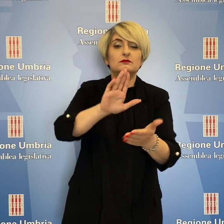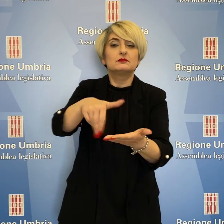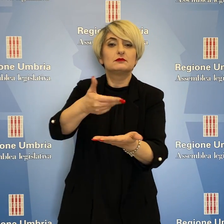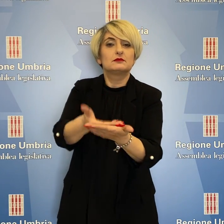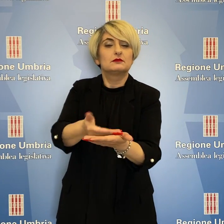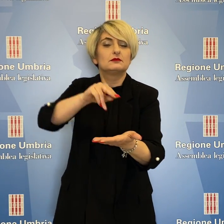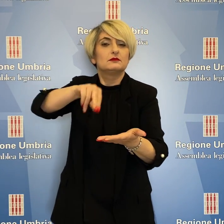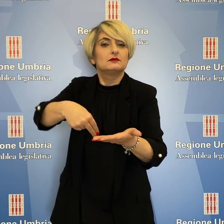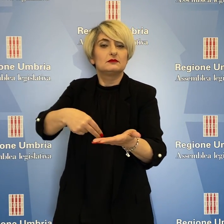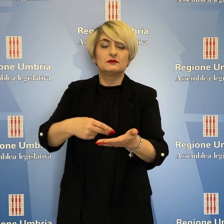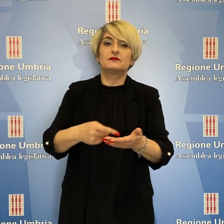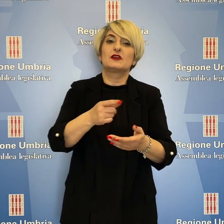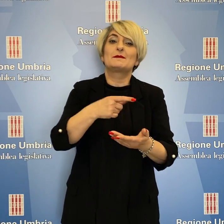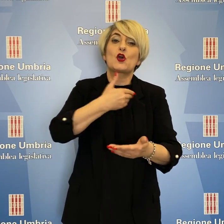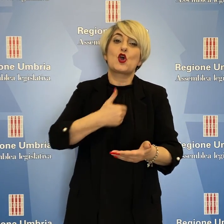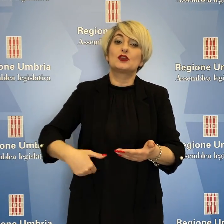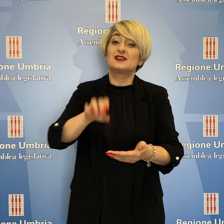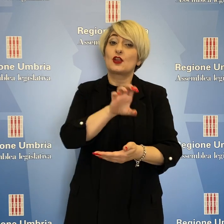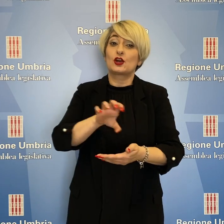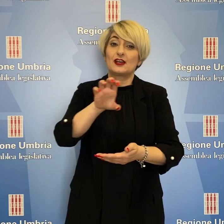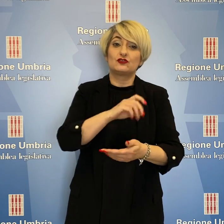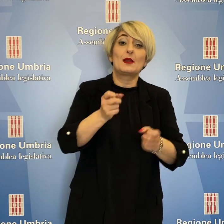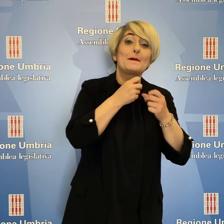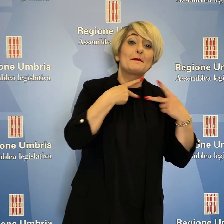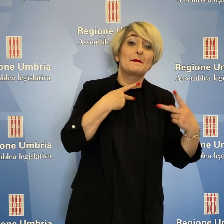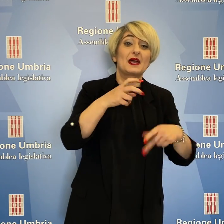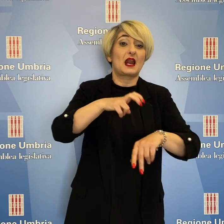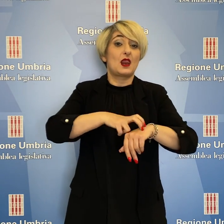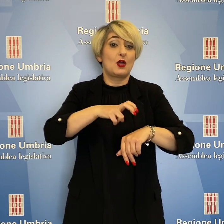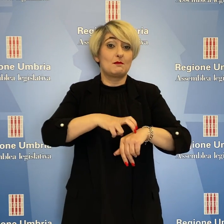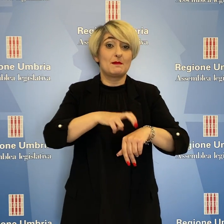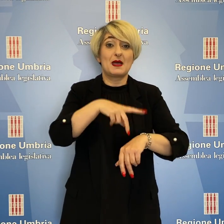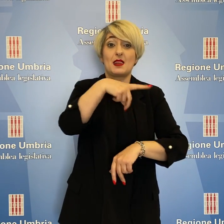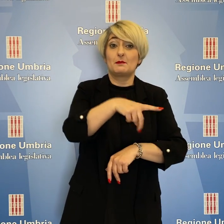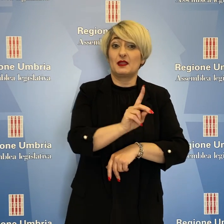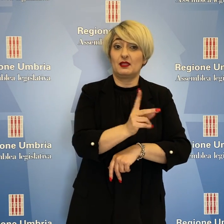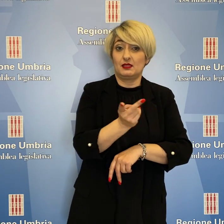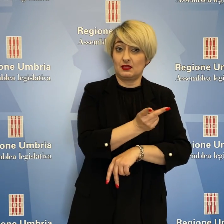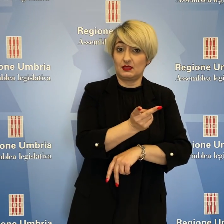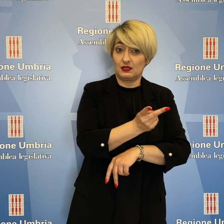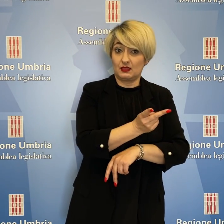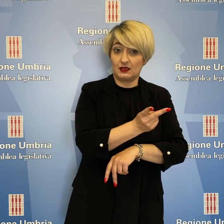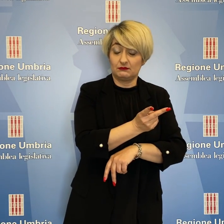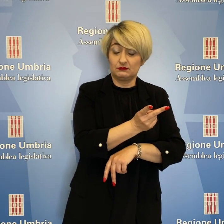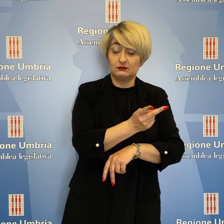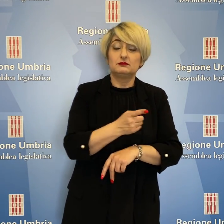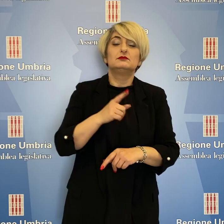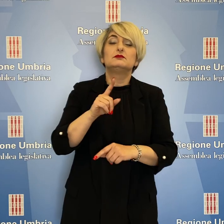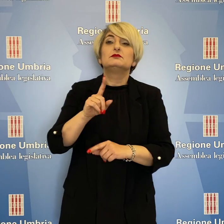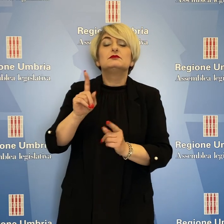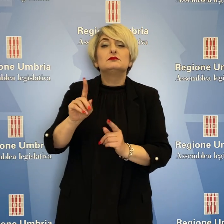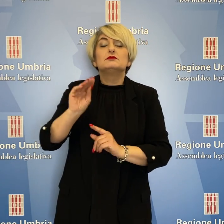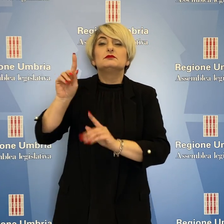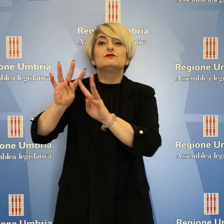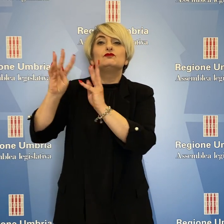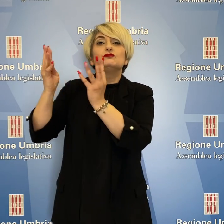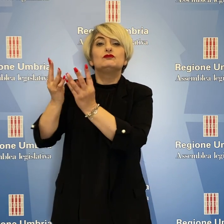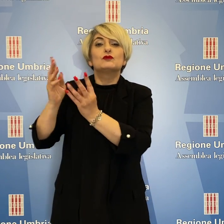la mozione firmata dai consiglieri regionali Fabio Paparelli e Tommaso Bori del Partito Democratico, con cui si chiedeva alla